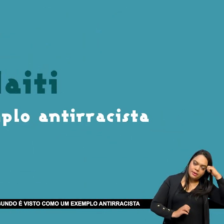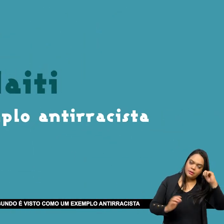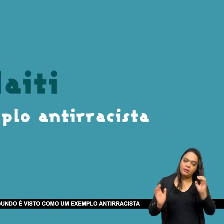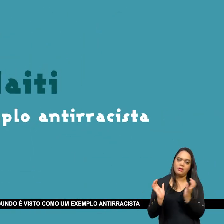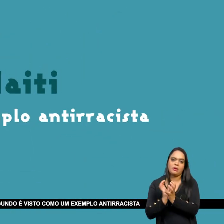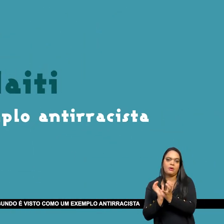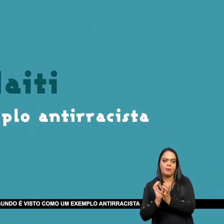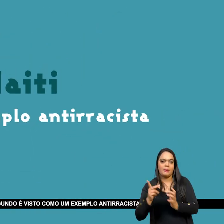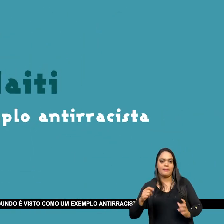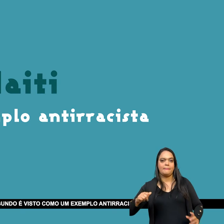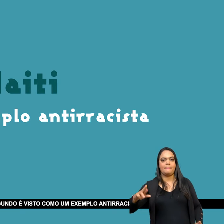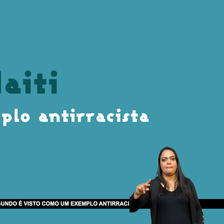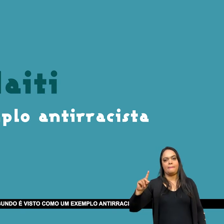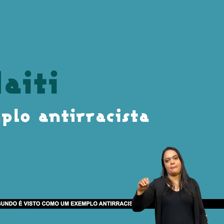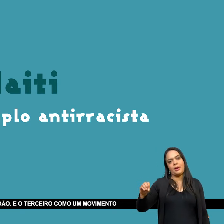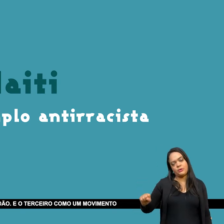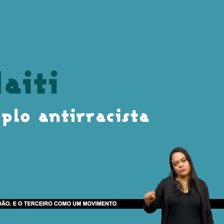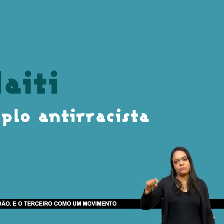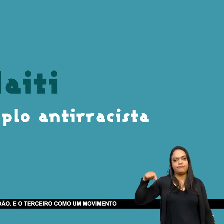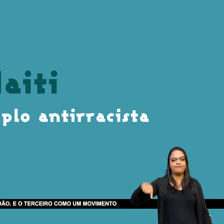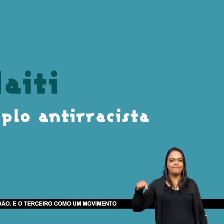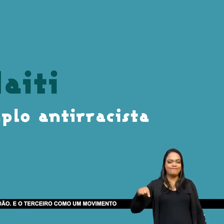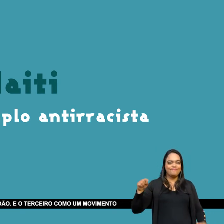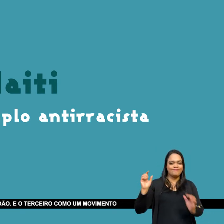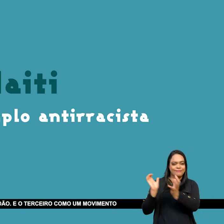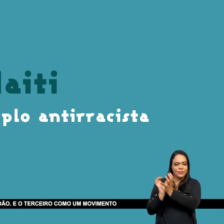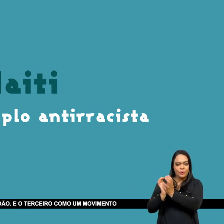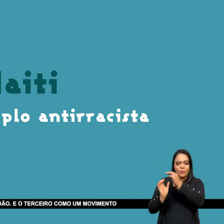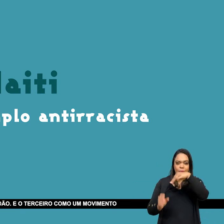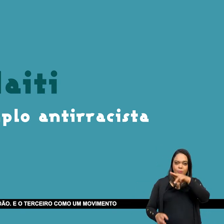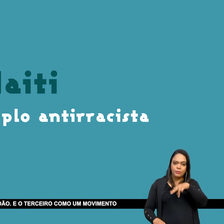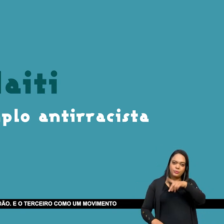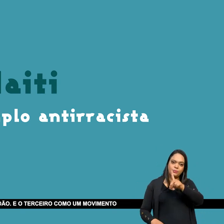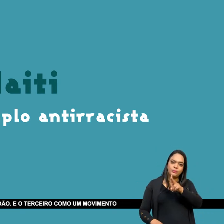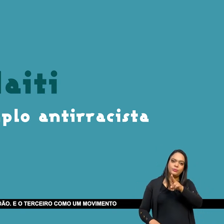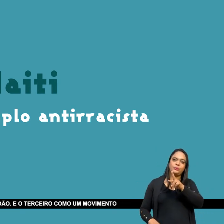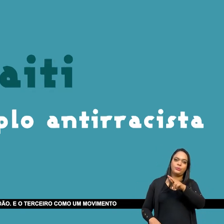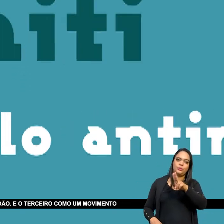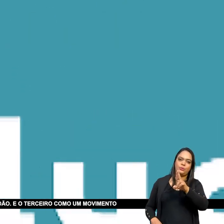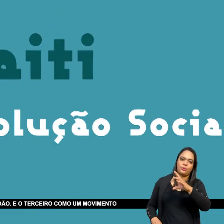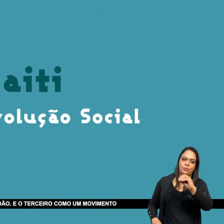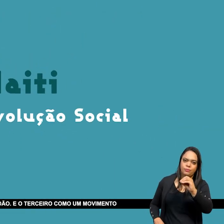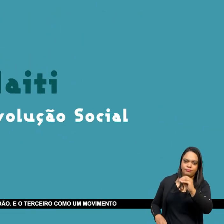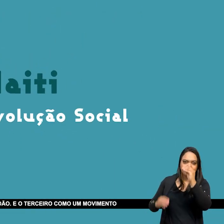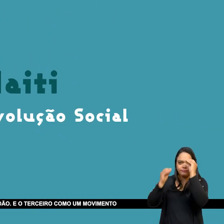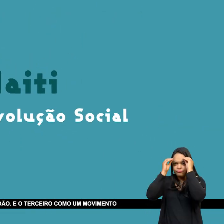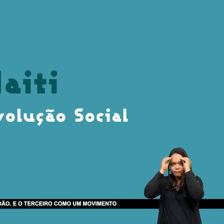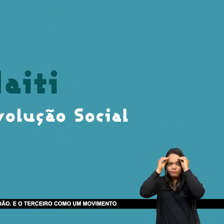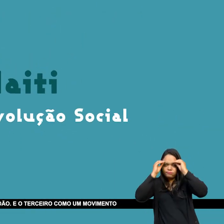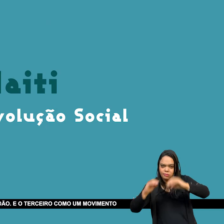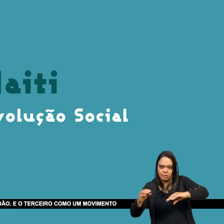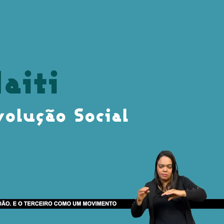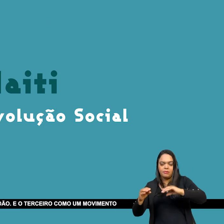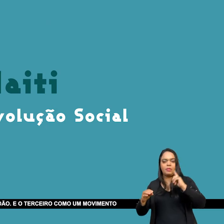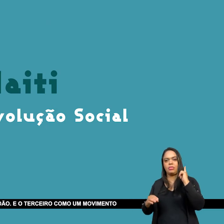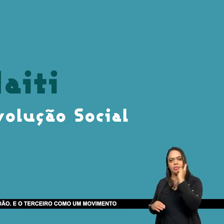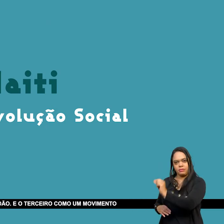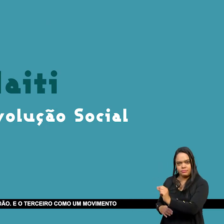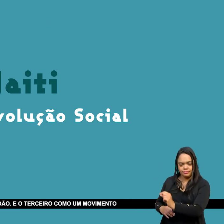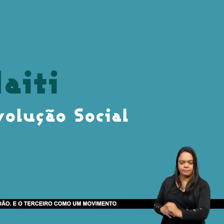exemplo Antirracista Também elidindo Eventualmente A questão da escravidão E o terceiro Como